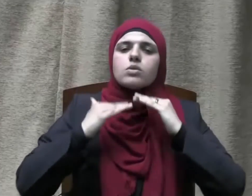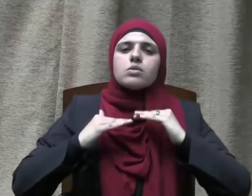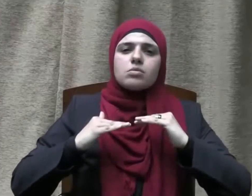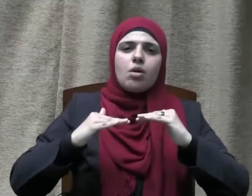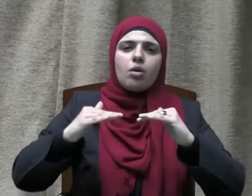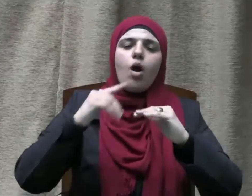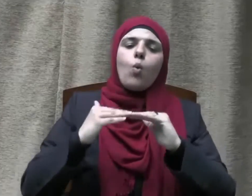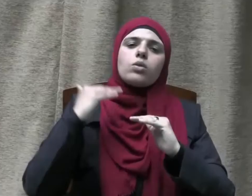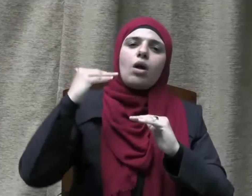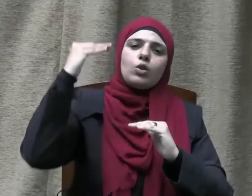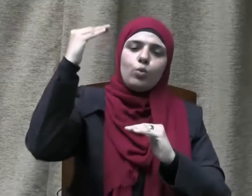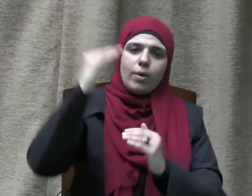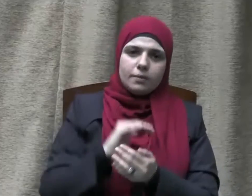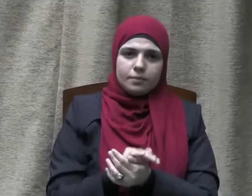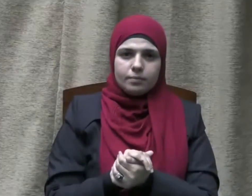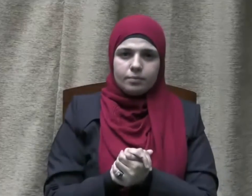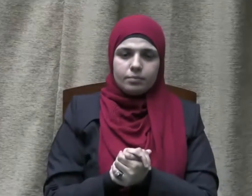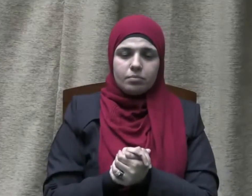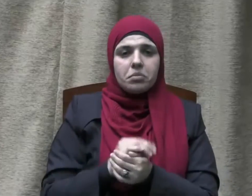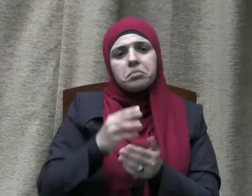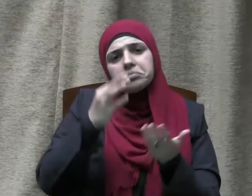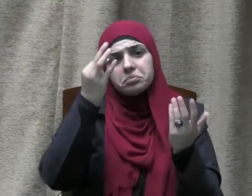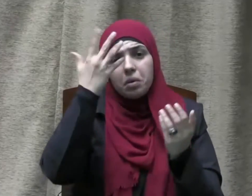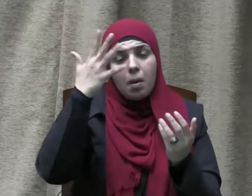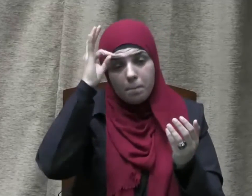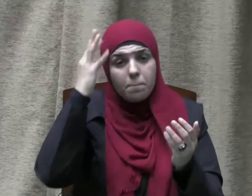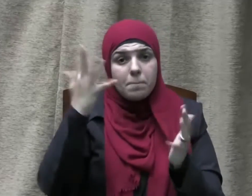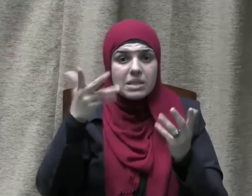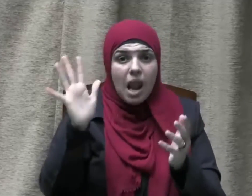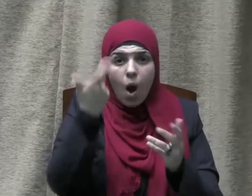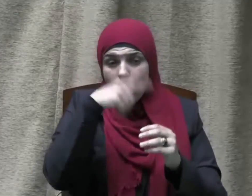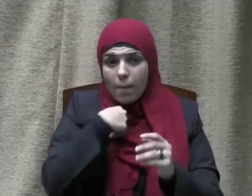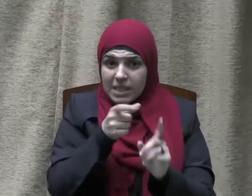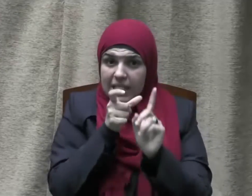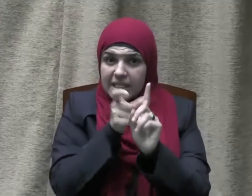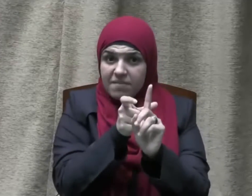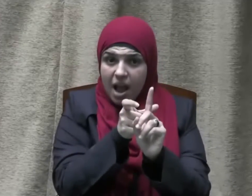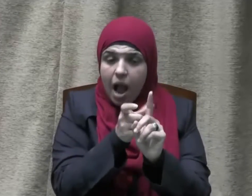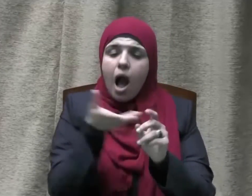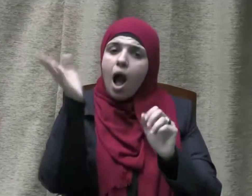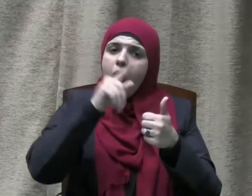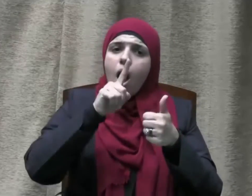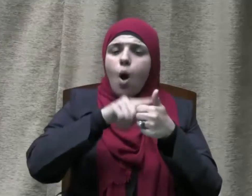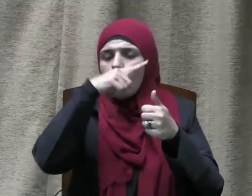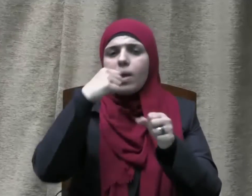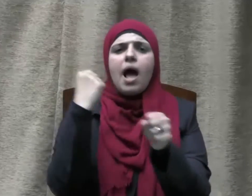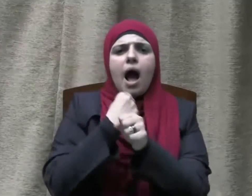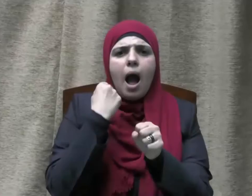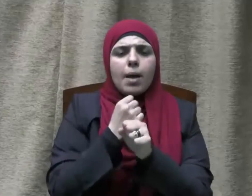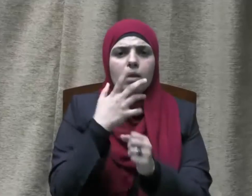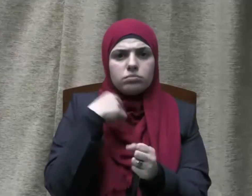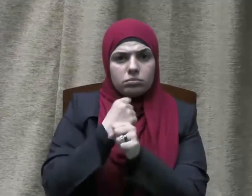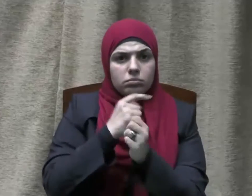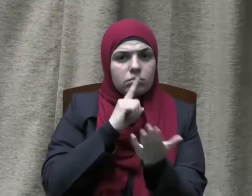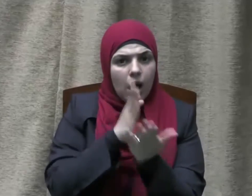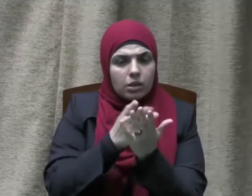وتقدمها سواء أكان ذلك بالدفاع عنها أم بالعمل والإجادة والإتقان